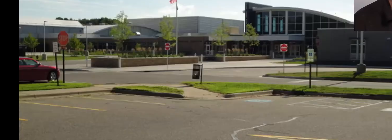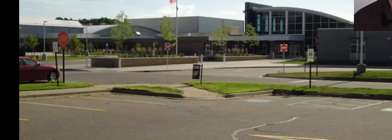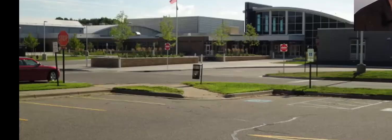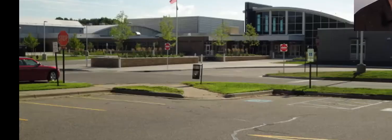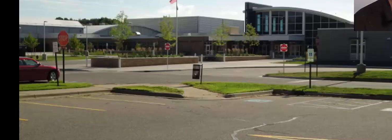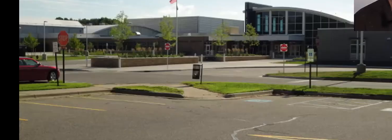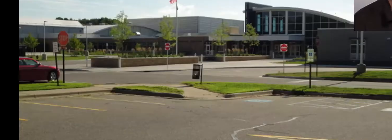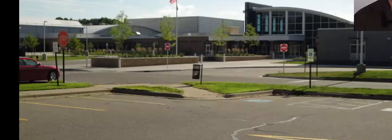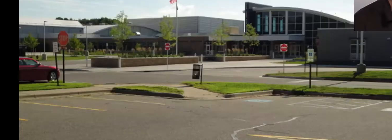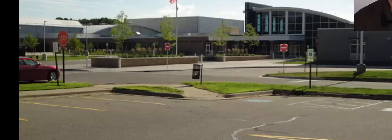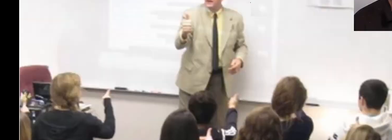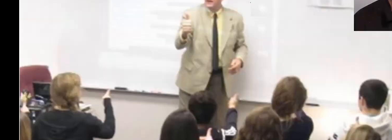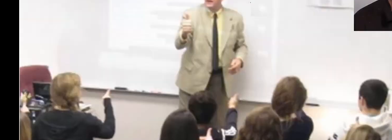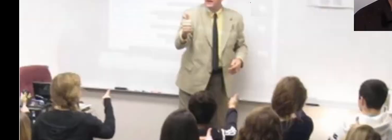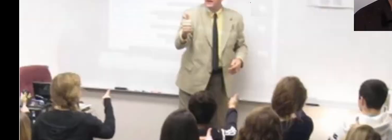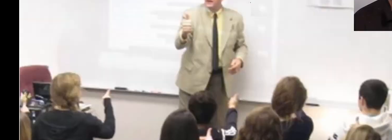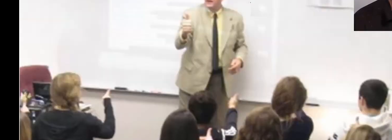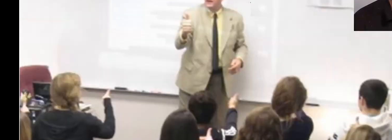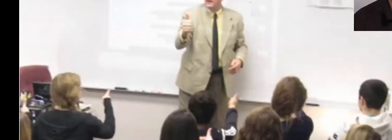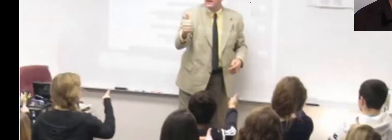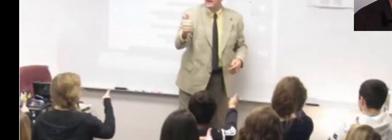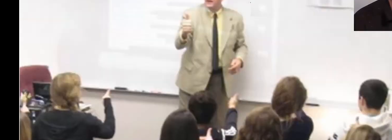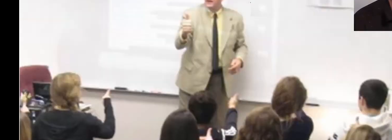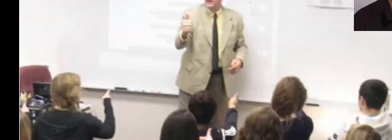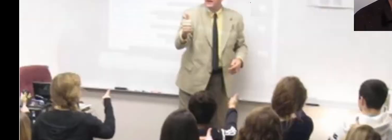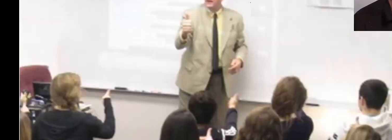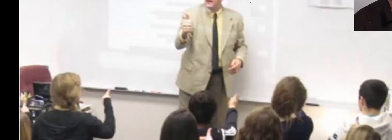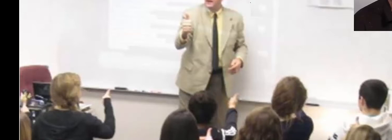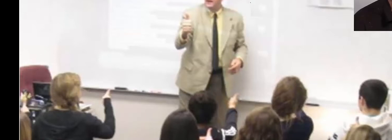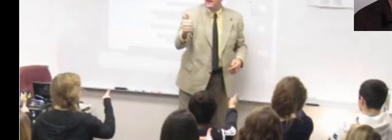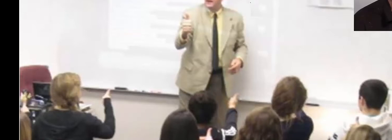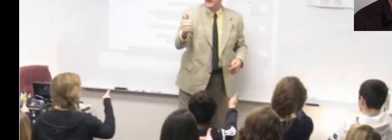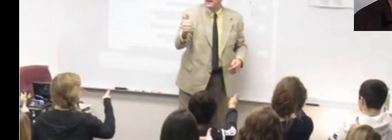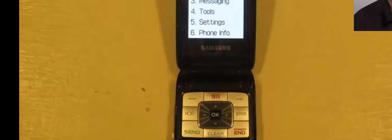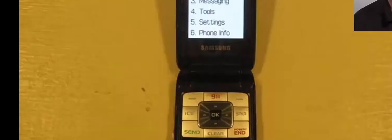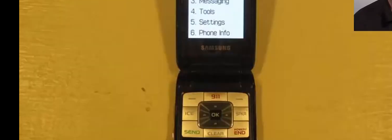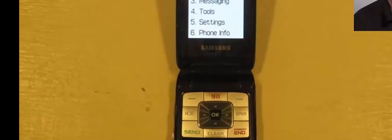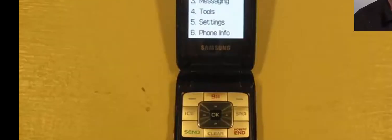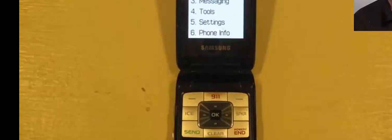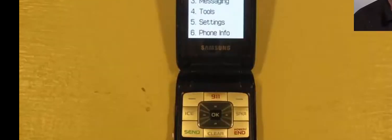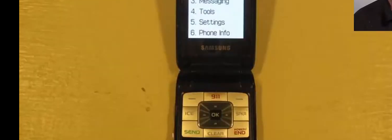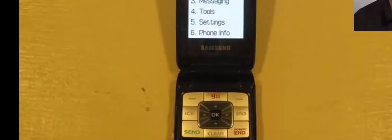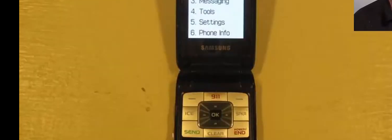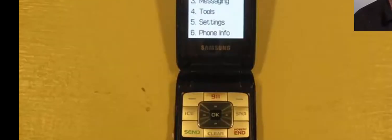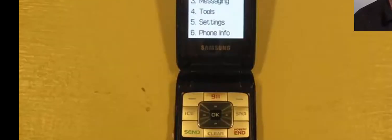el profesor, el celular,